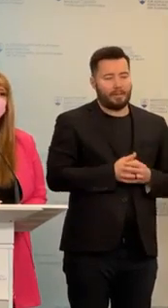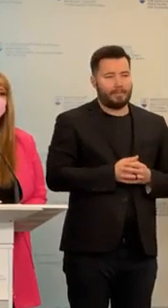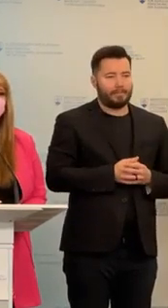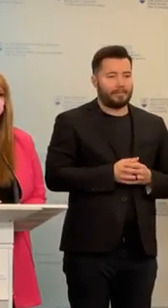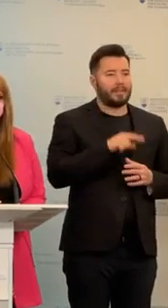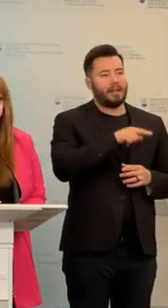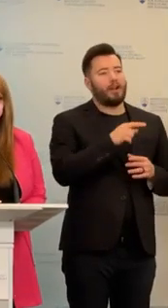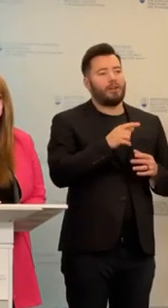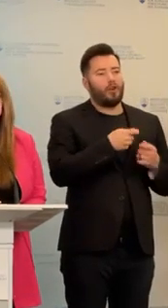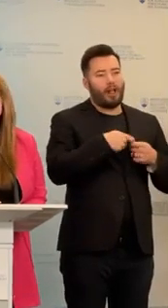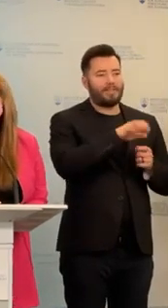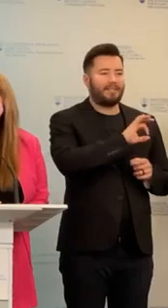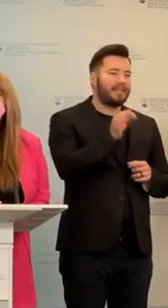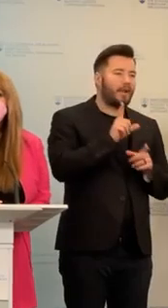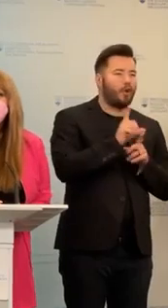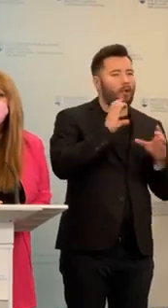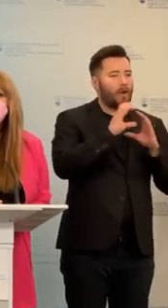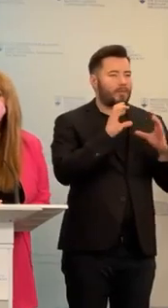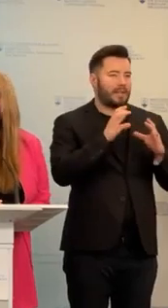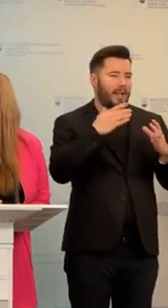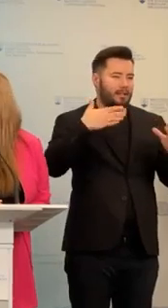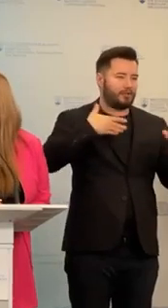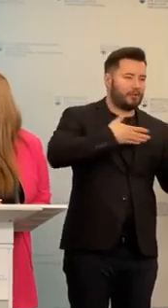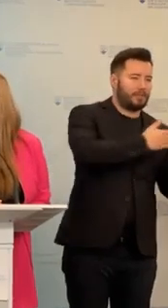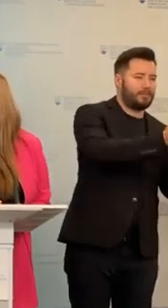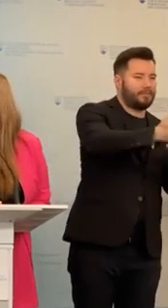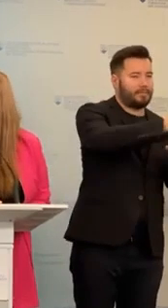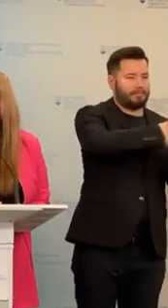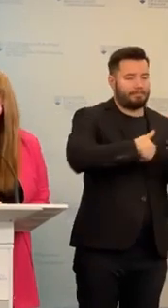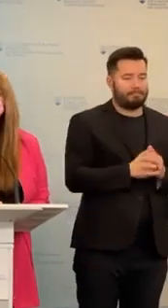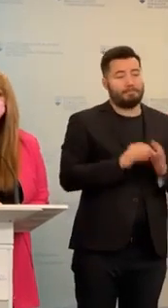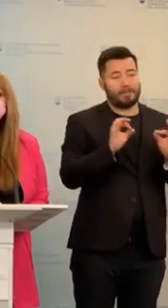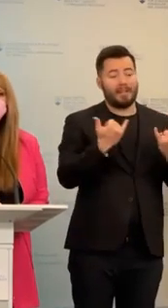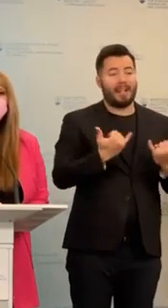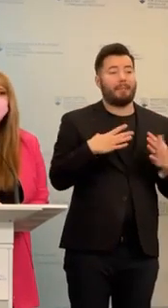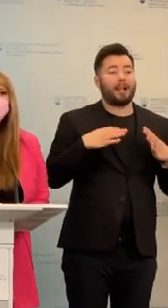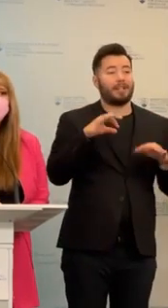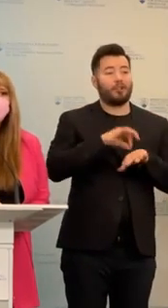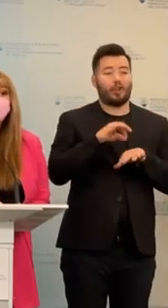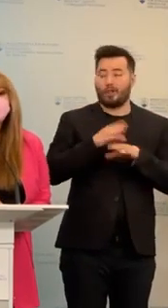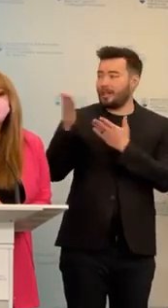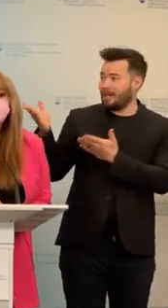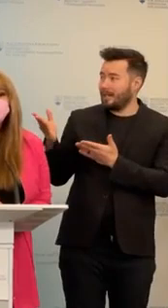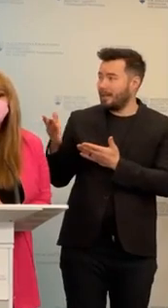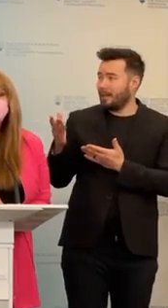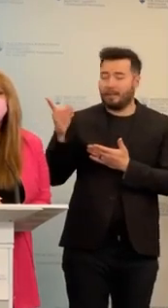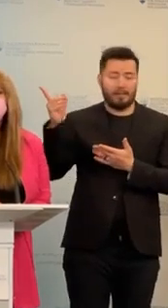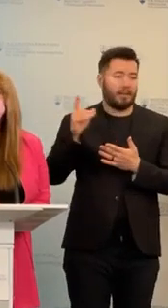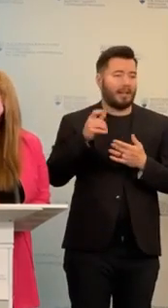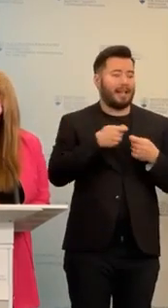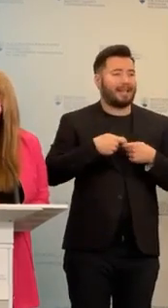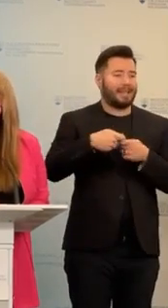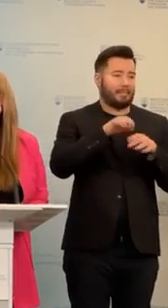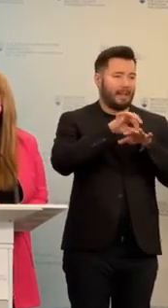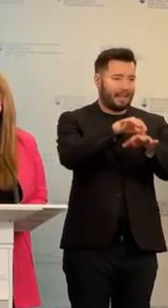komunikačným spojítkom. Ja by som v tejto chvíli dovolila si dať slovo teda pani doktorke, ktorá je tým lídrom,